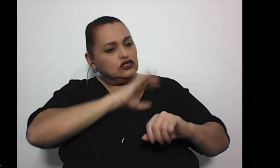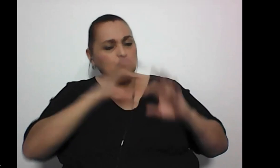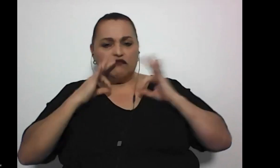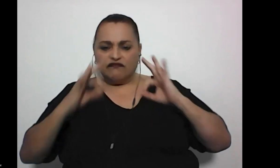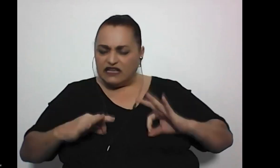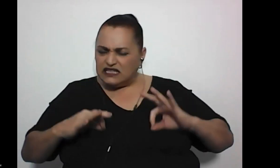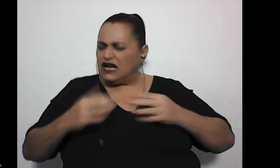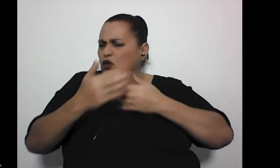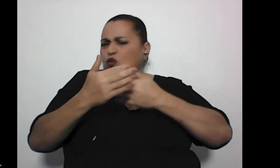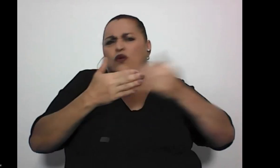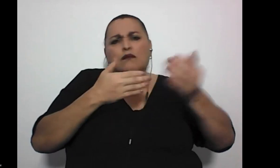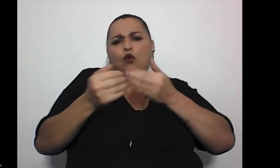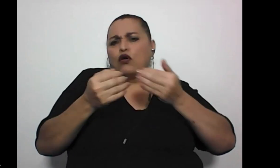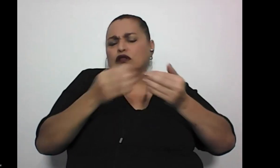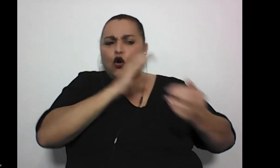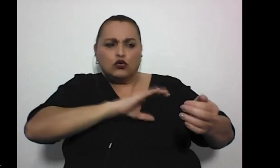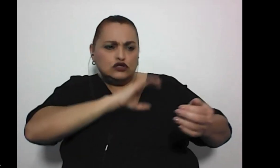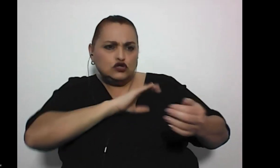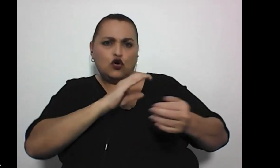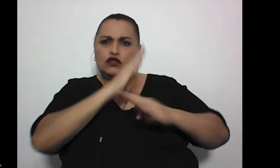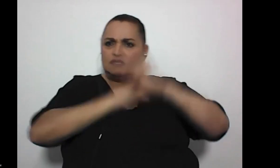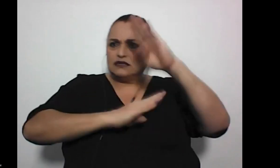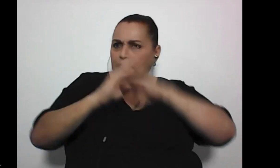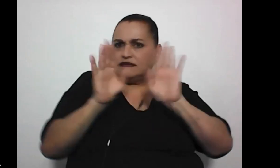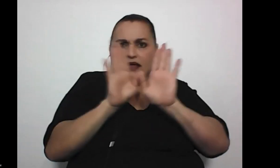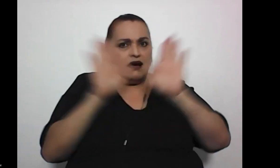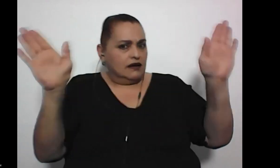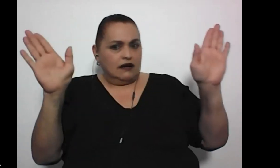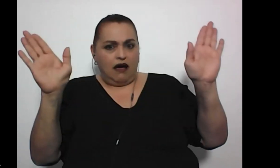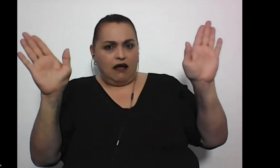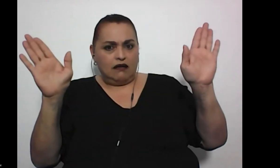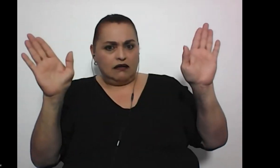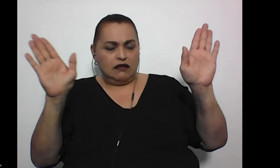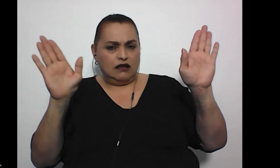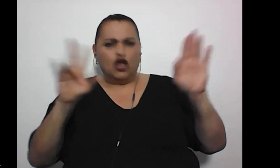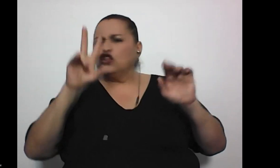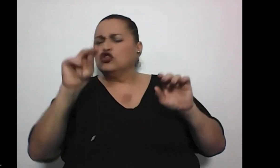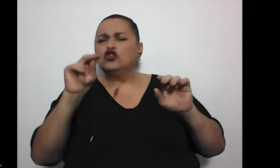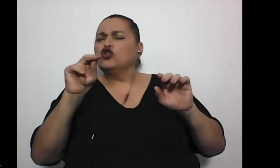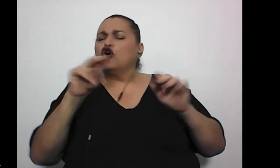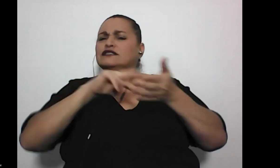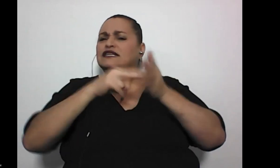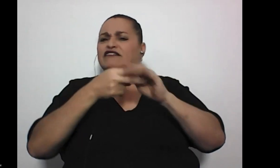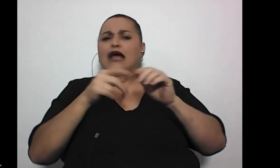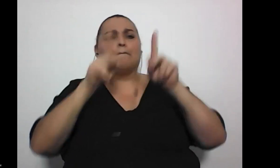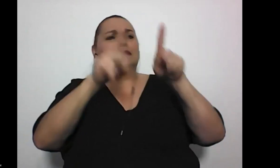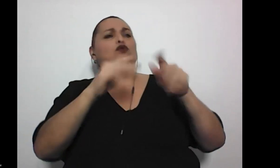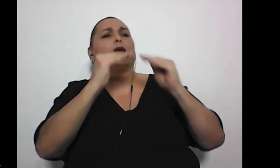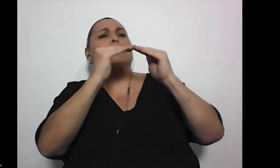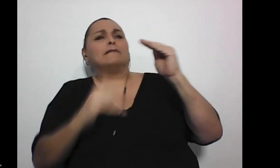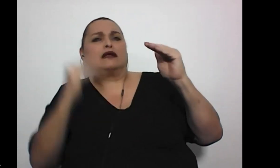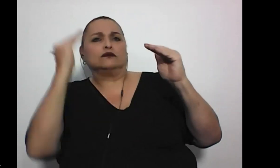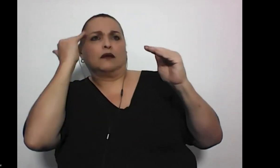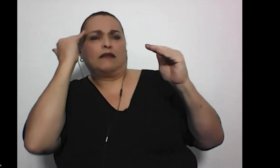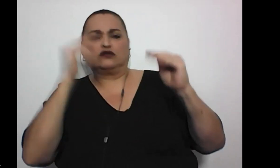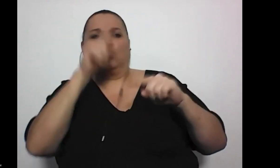independientemente, bueno, una discapacidad en general, este, no te hace menos capaz que,